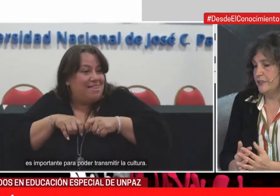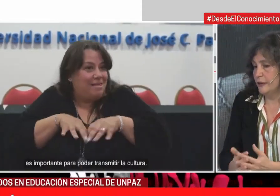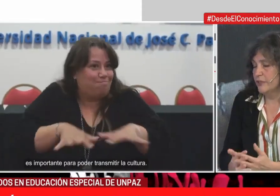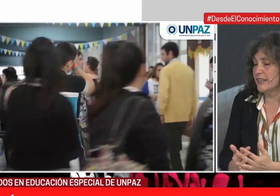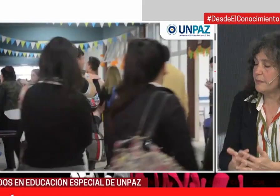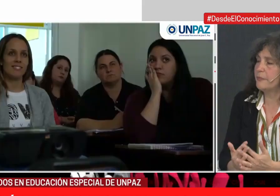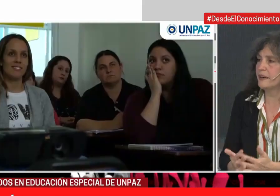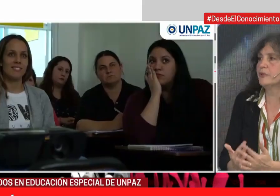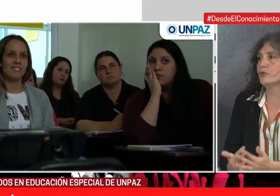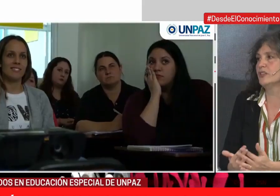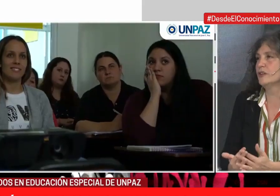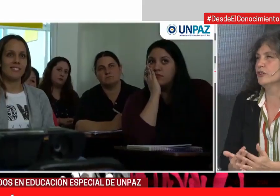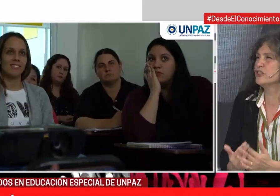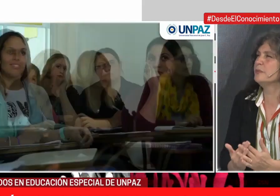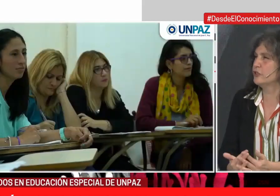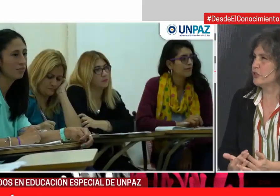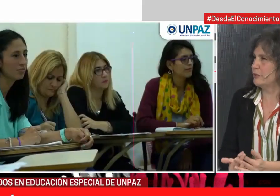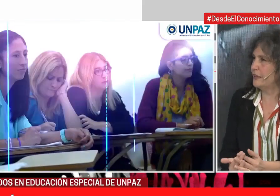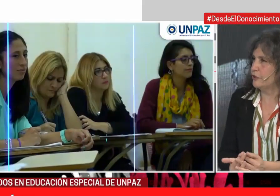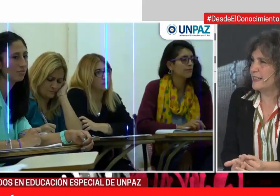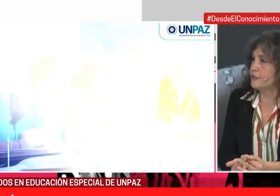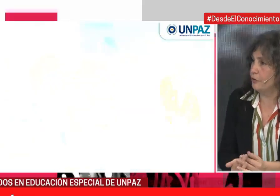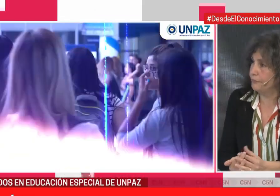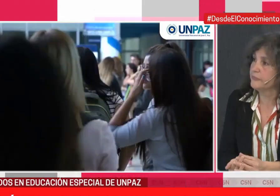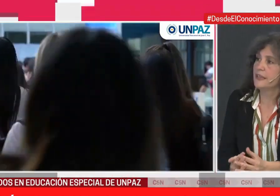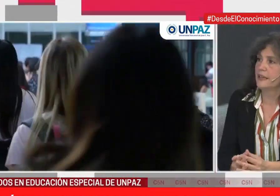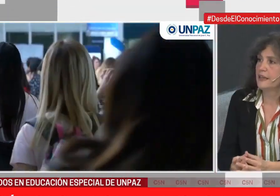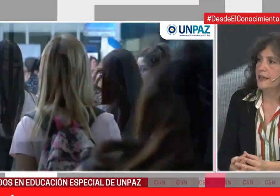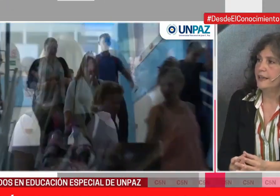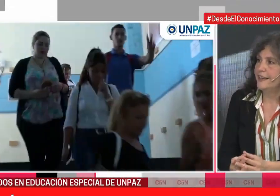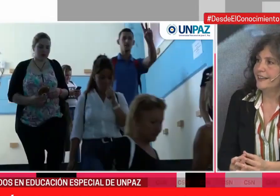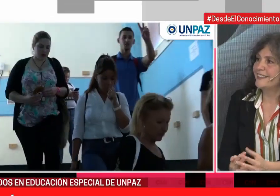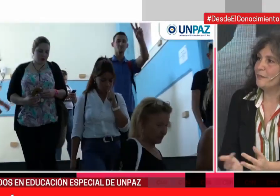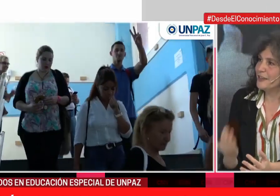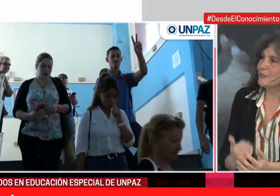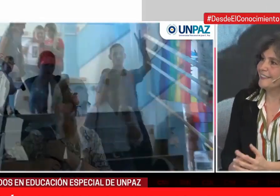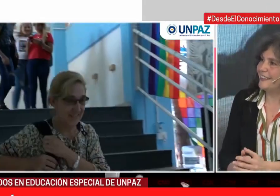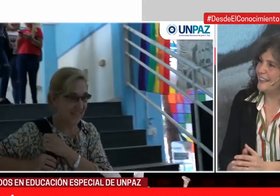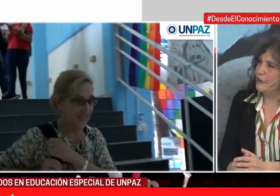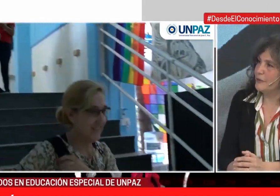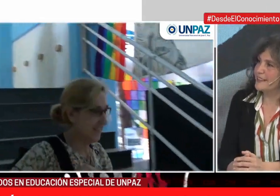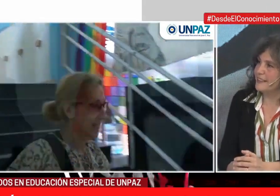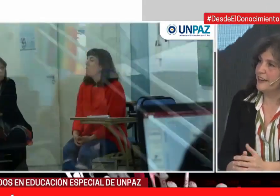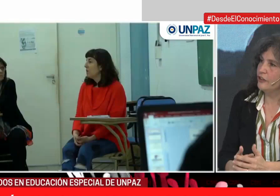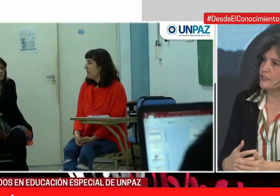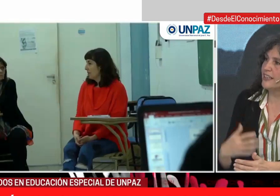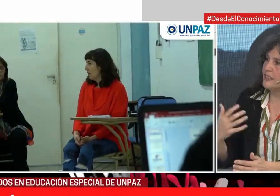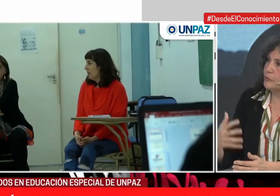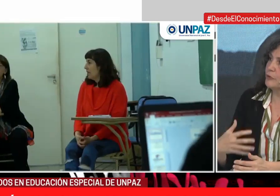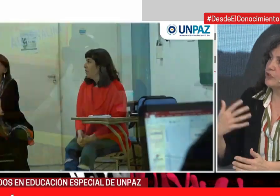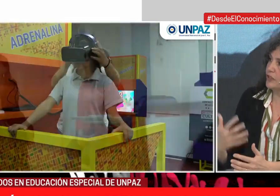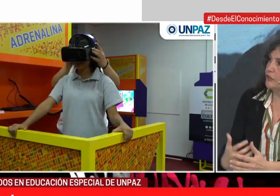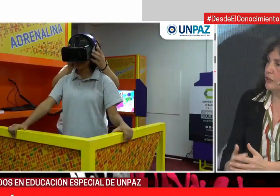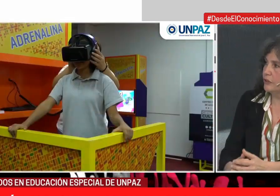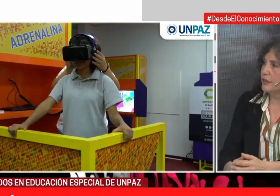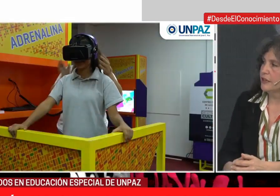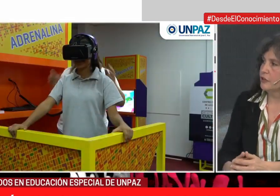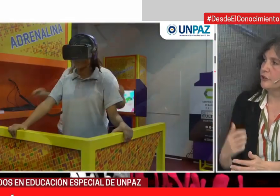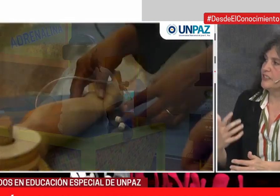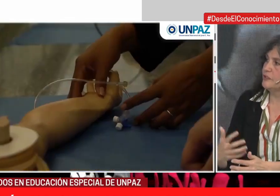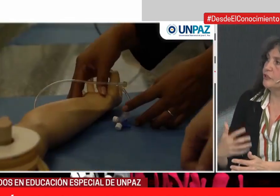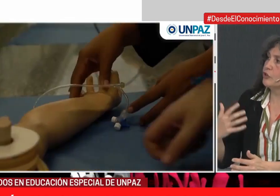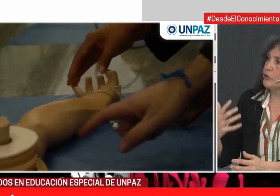y lo miramos además para producir conocimiento sobre la formación, que también es una tarea de la universidad, ¿no? Seguir produciendo